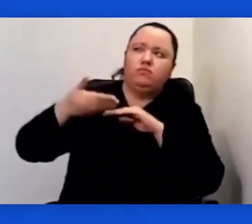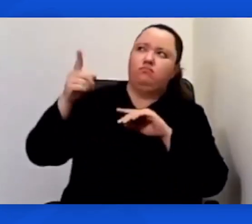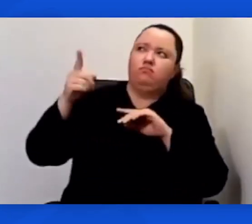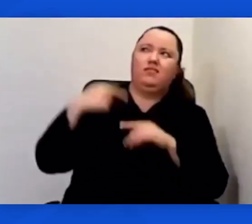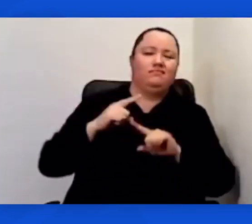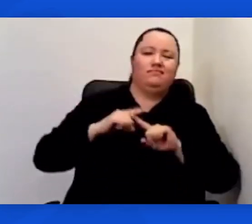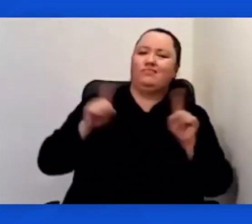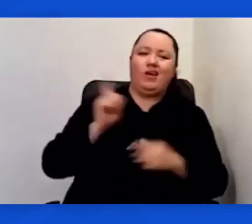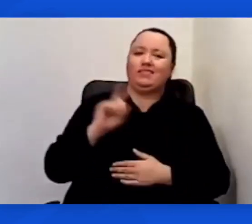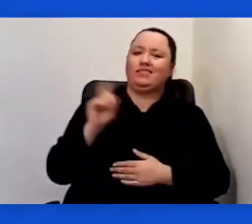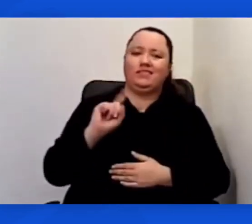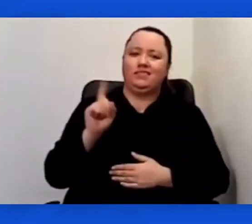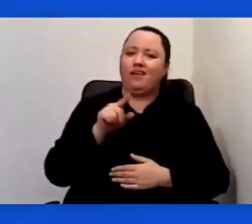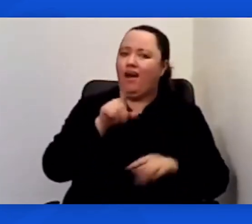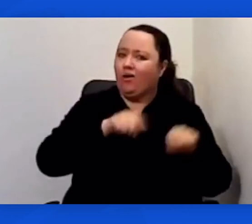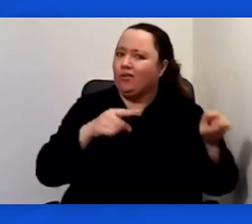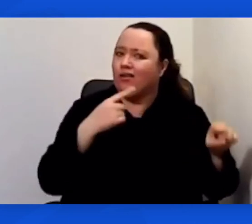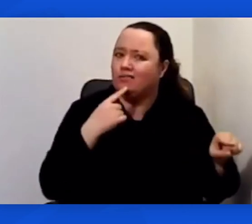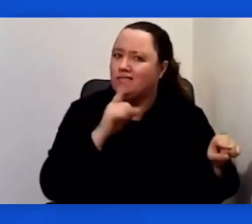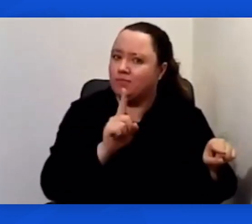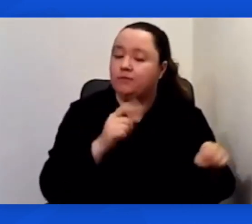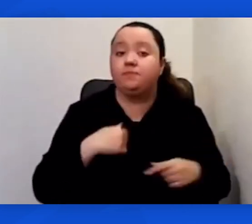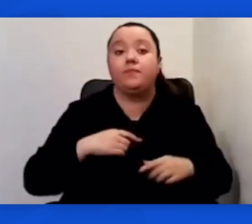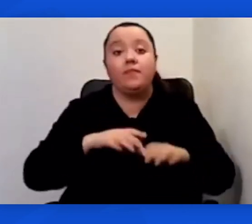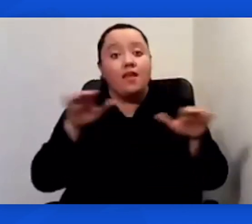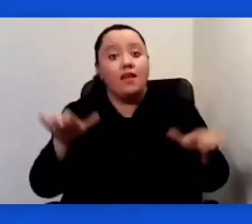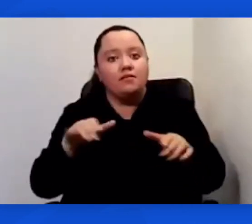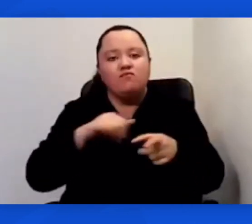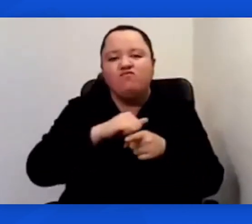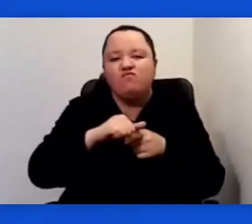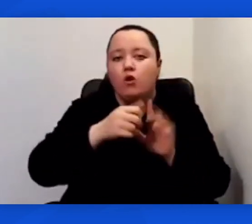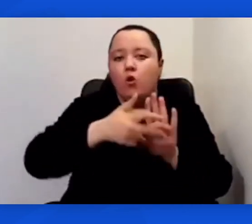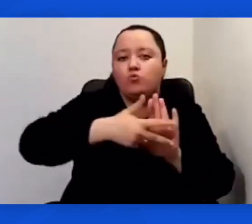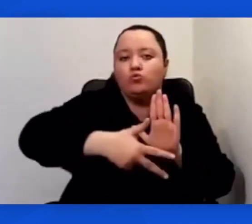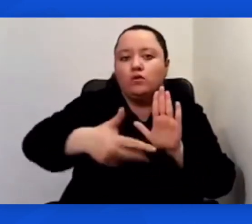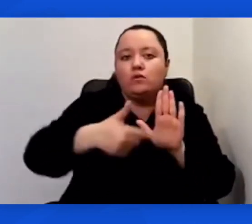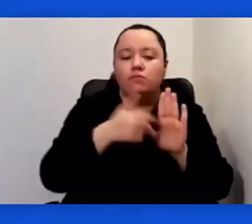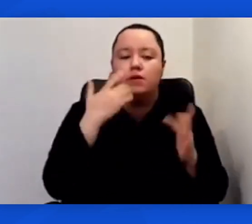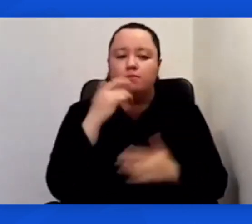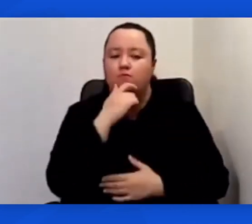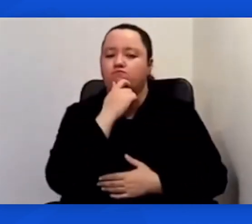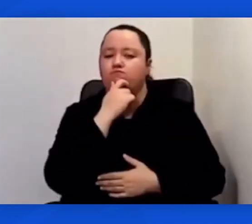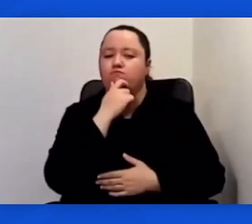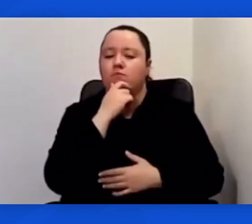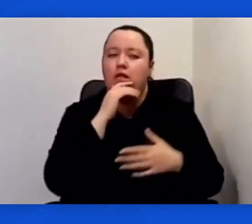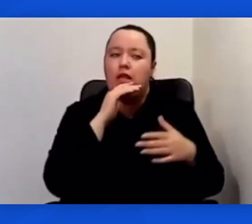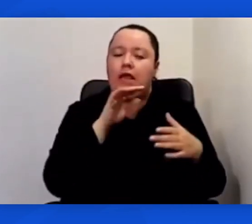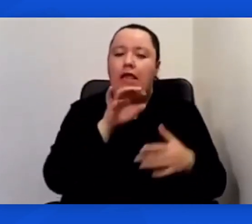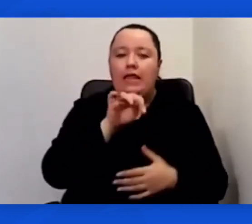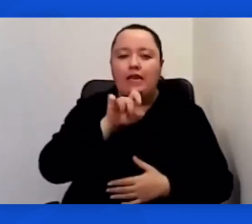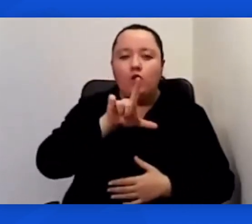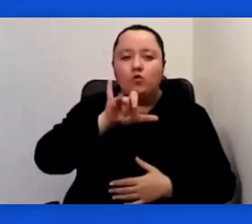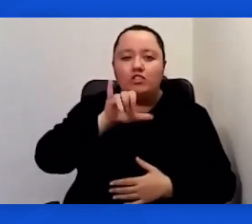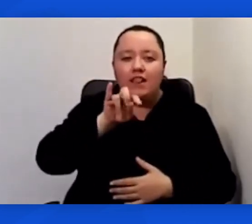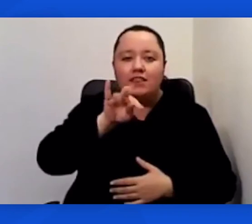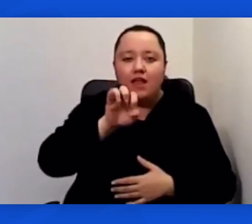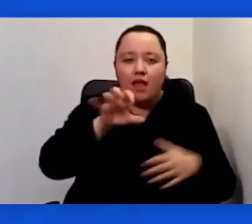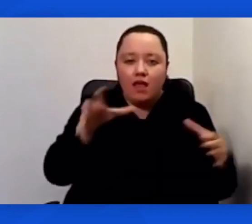Creo que en la práctica constitucional somos más incluyentes que inclusivos. Es decir, creo que en la